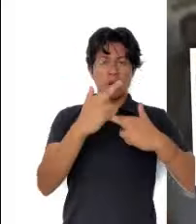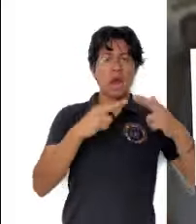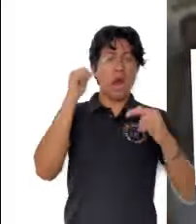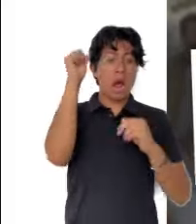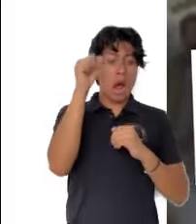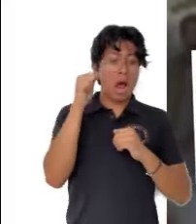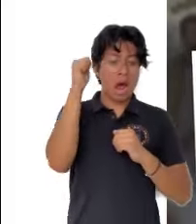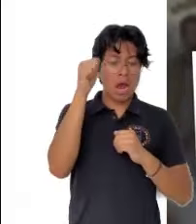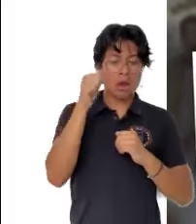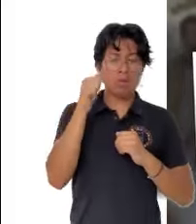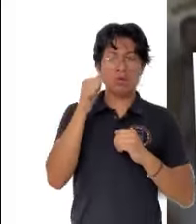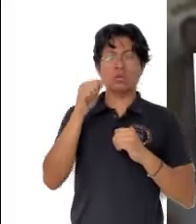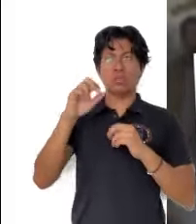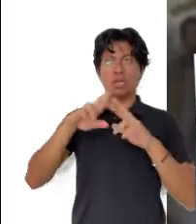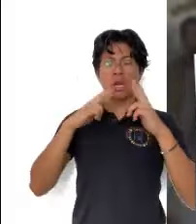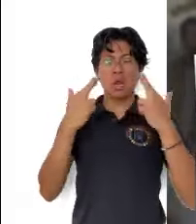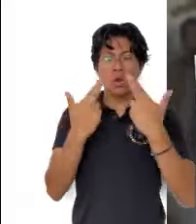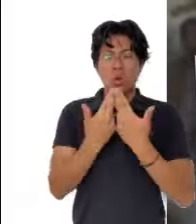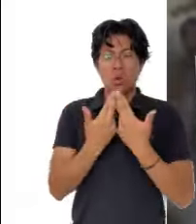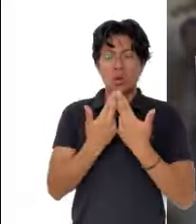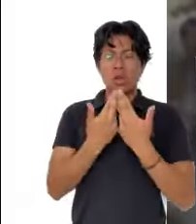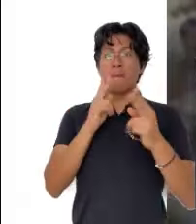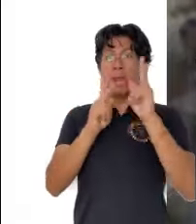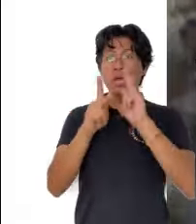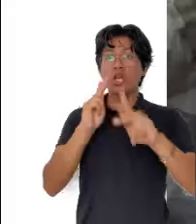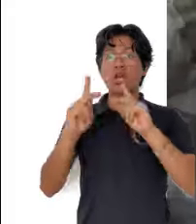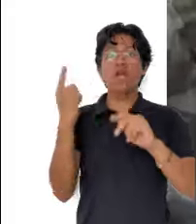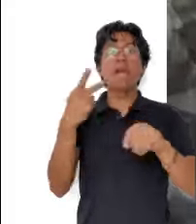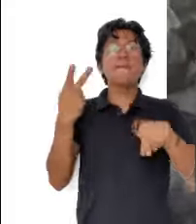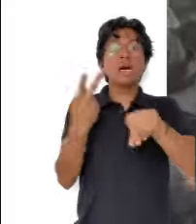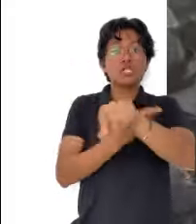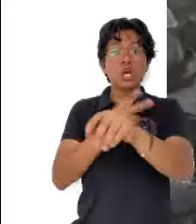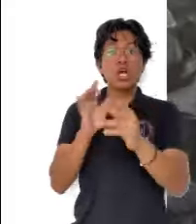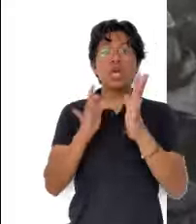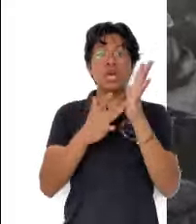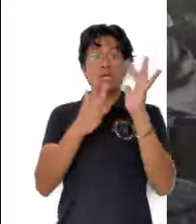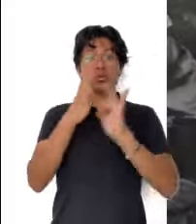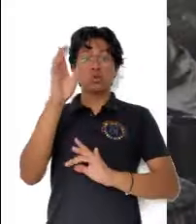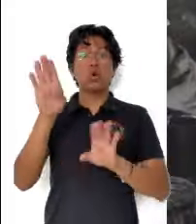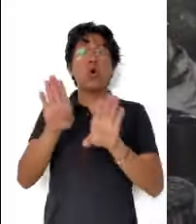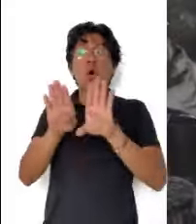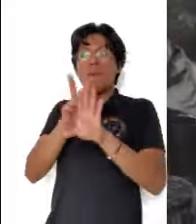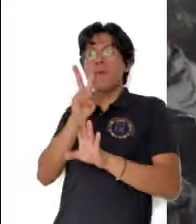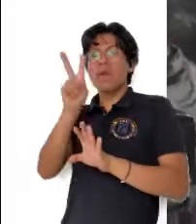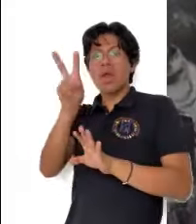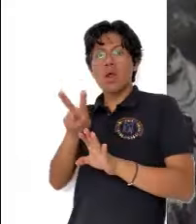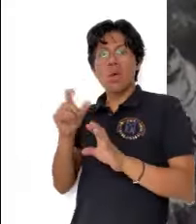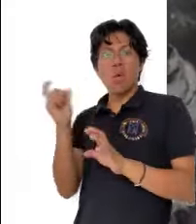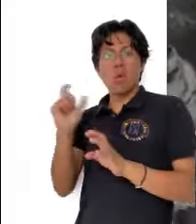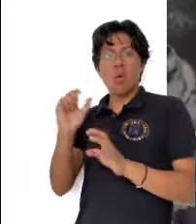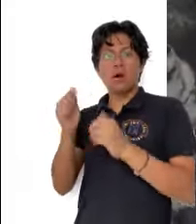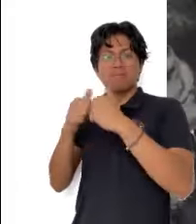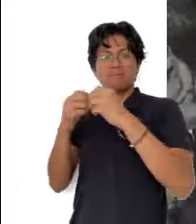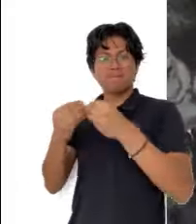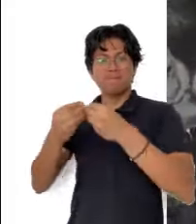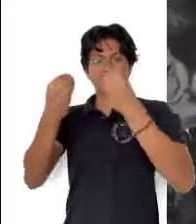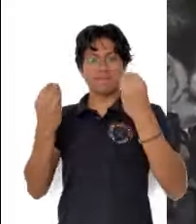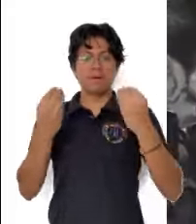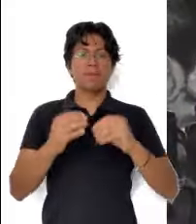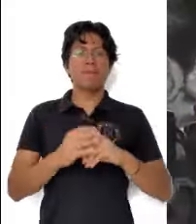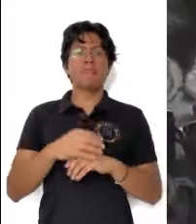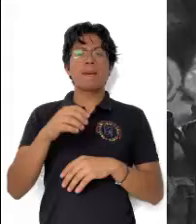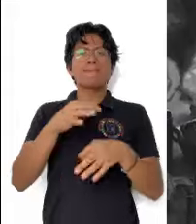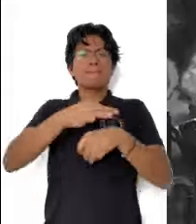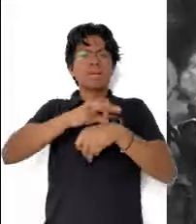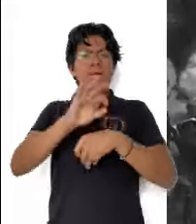sitio donde estaban reunidos los apóstoles, les contaron lo que les había pasado en el camino y cómo habían reconocido a Jesús al partir el